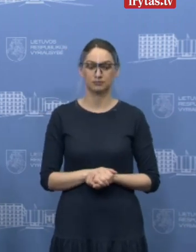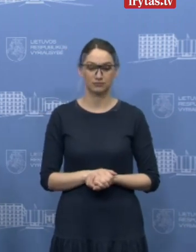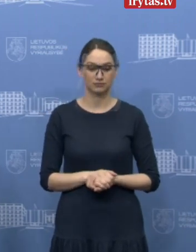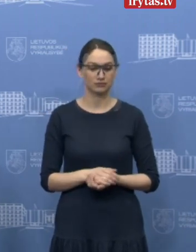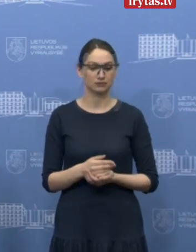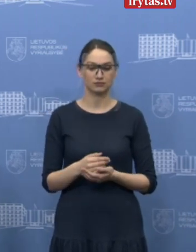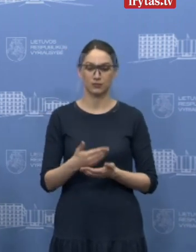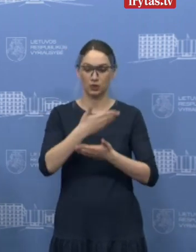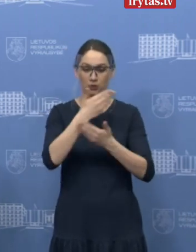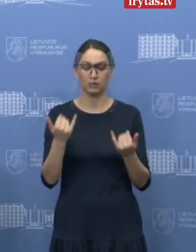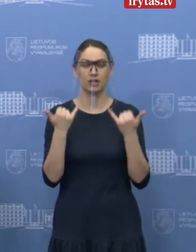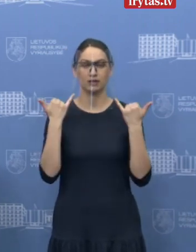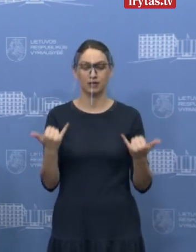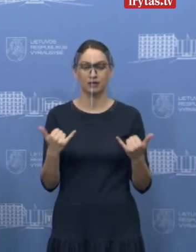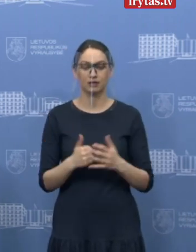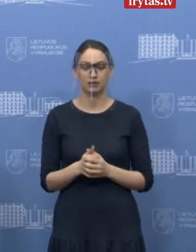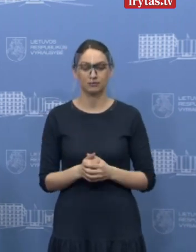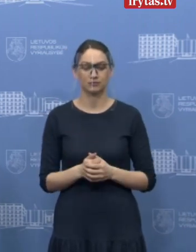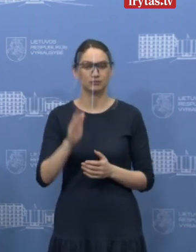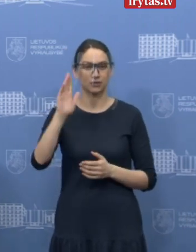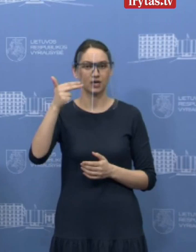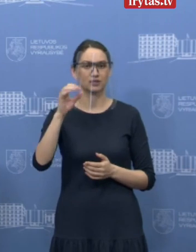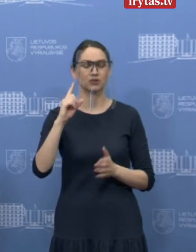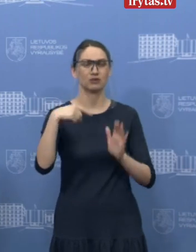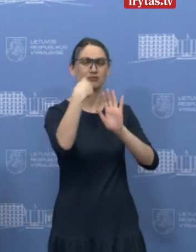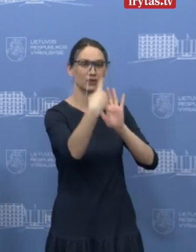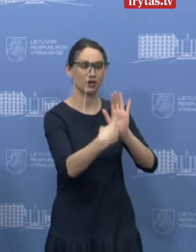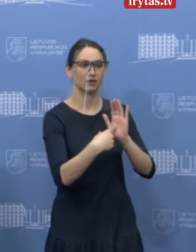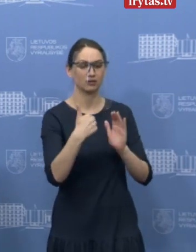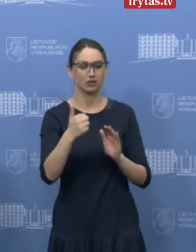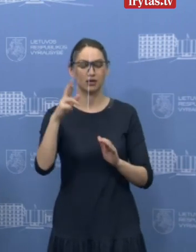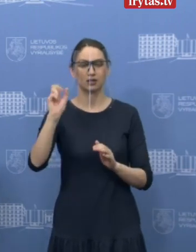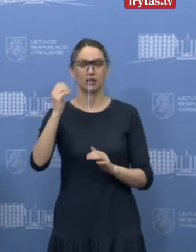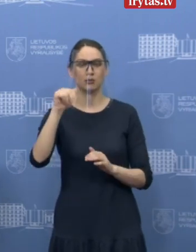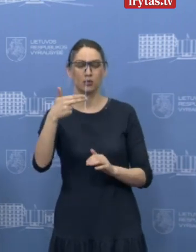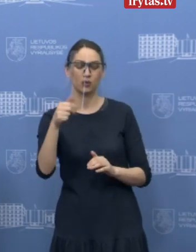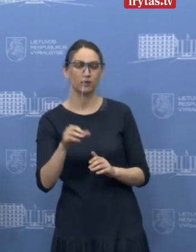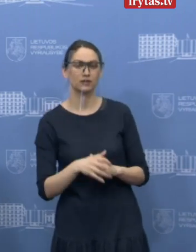Nematau rankų, gerai, tada matau, BNS, prašau. Ramūnai.